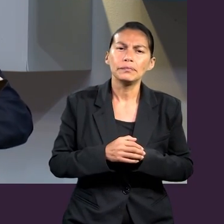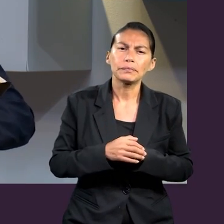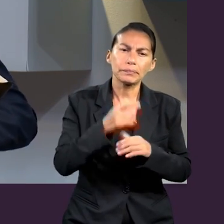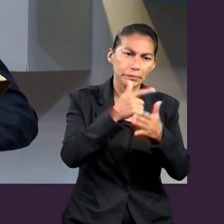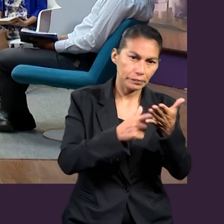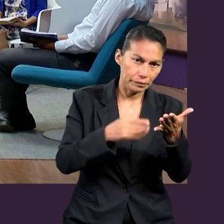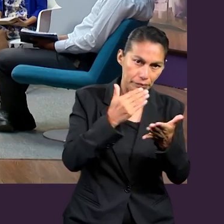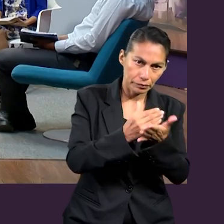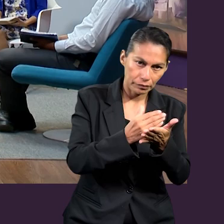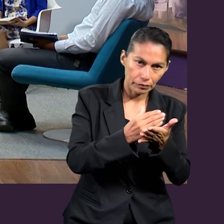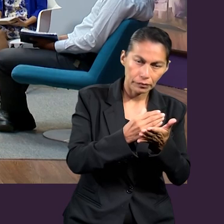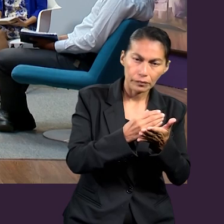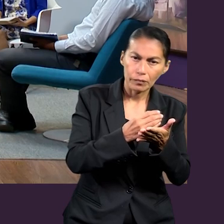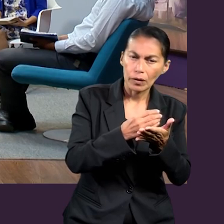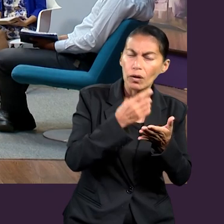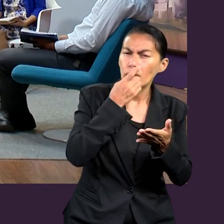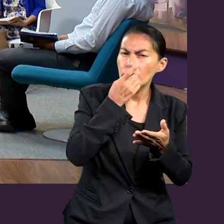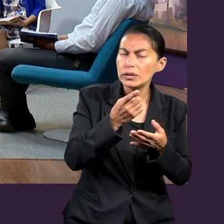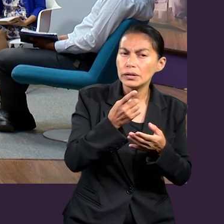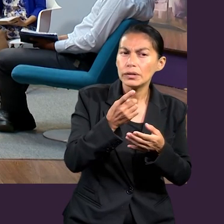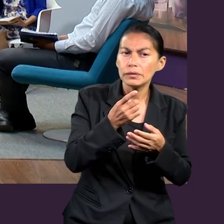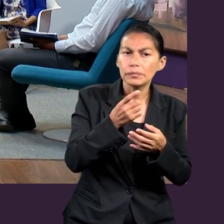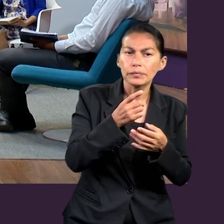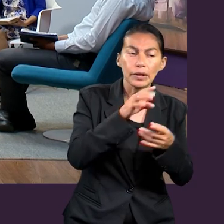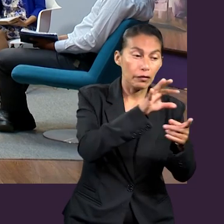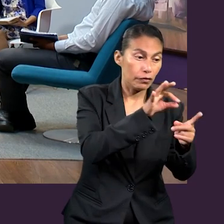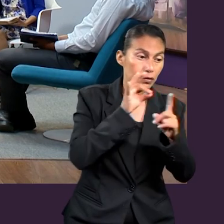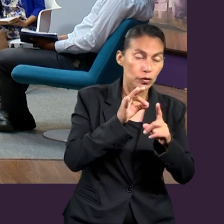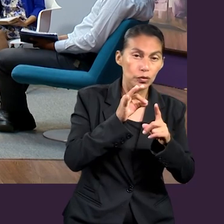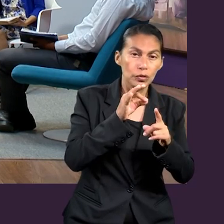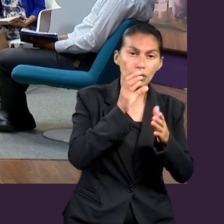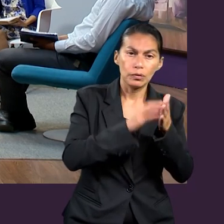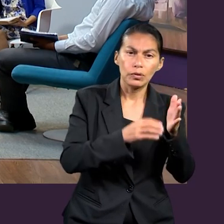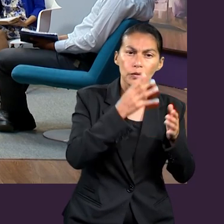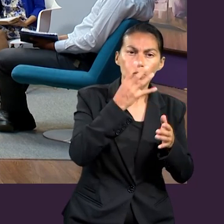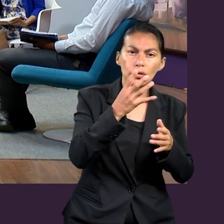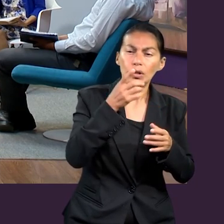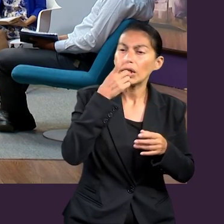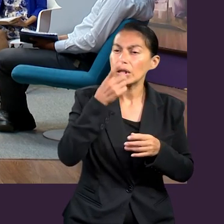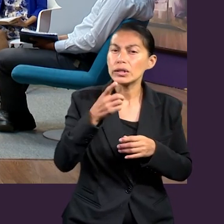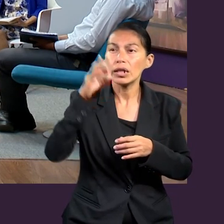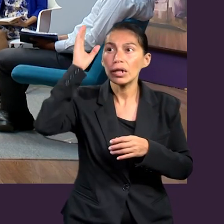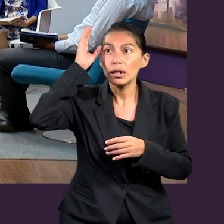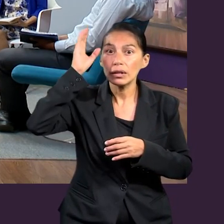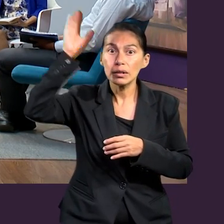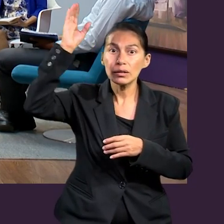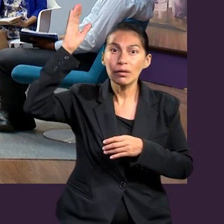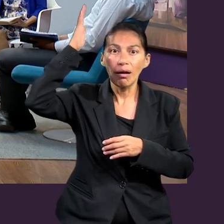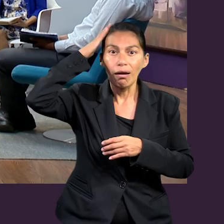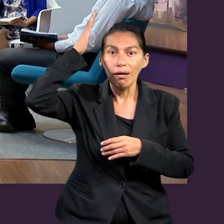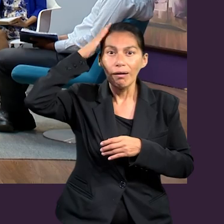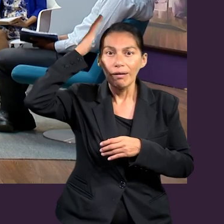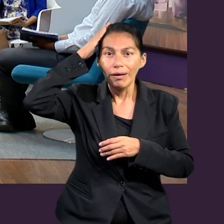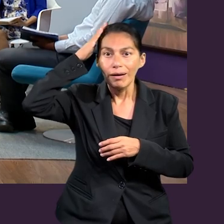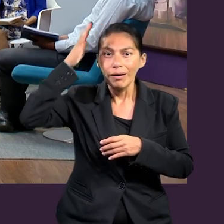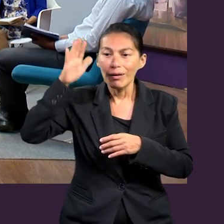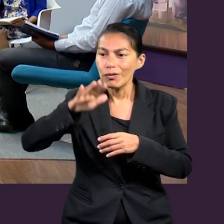otra pregunta que me gustaría hacerles es que la lección también dice, o en el capítulo 4 de Efesios, que Cristo es la cabeza de la iglesia.